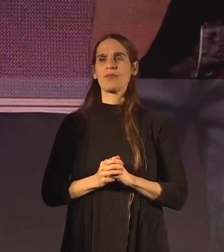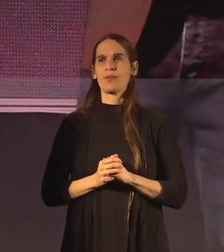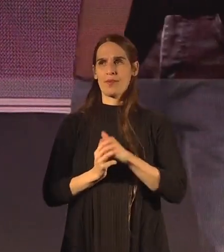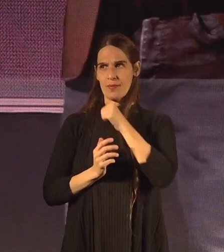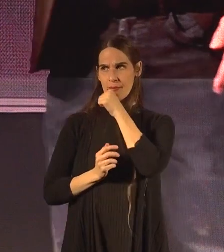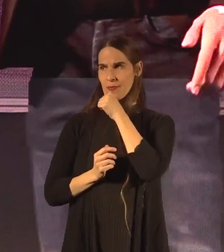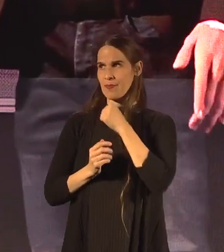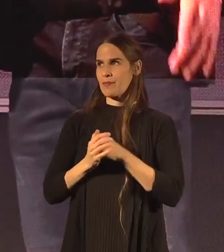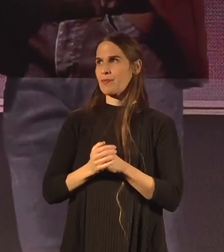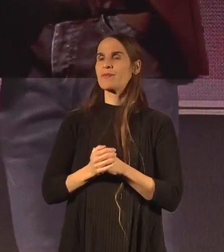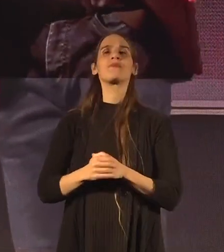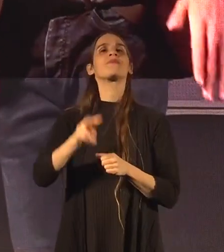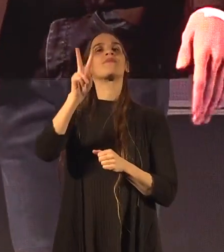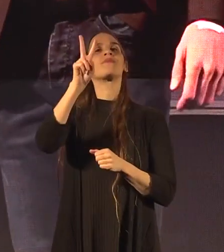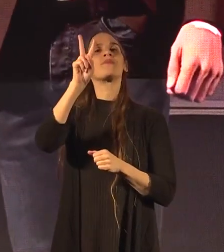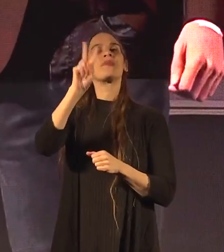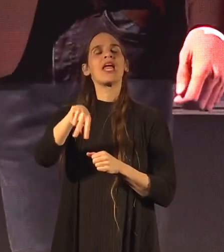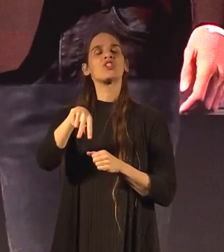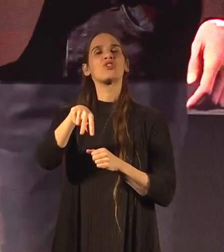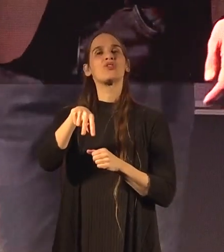יש כאלה